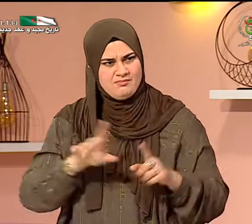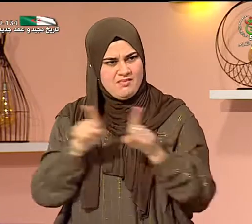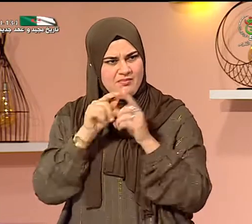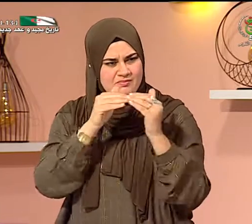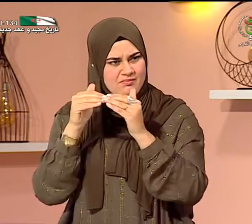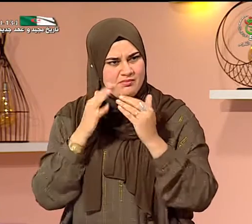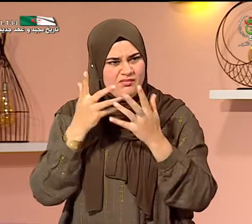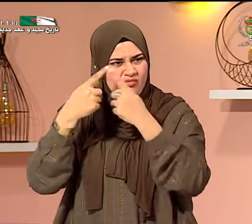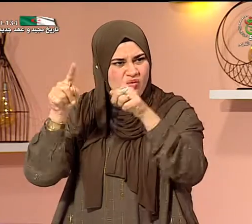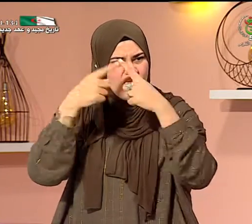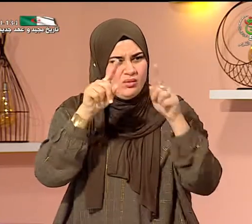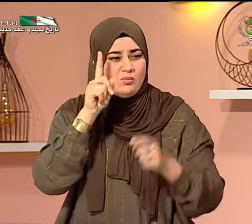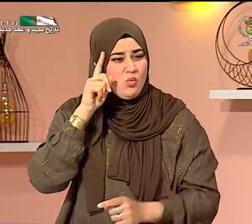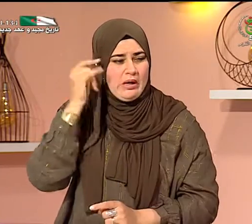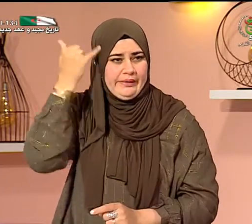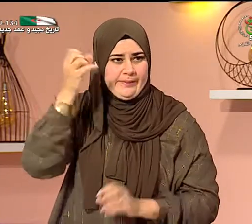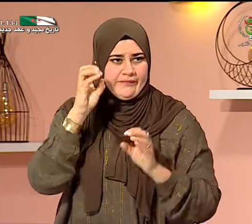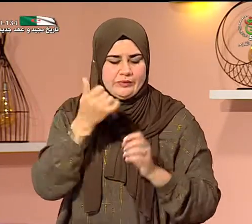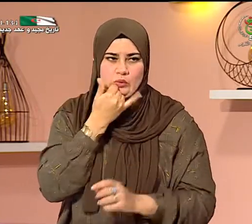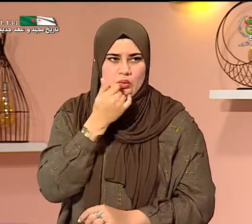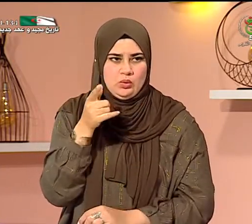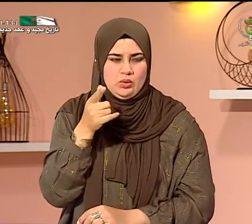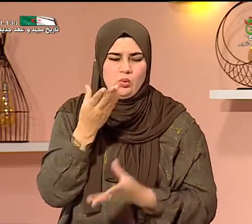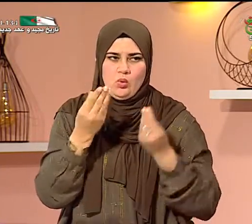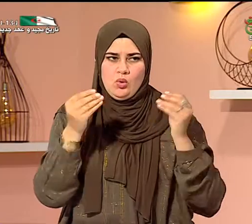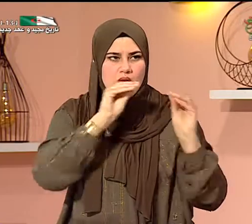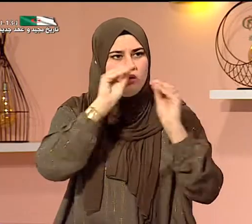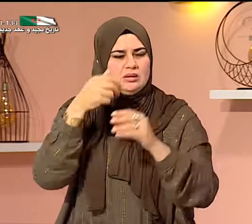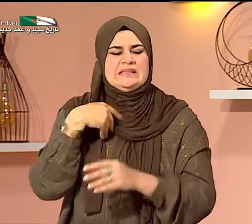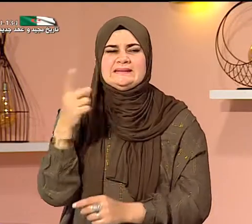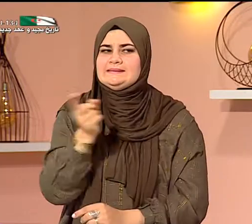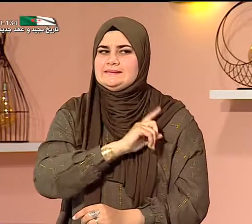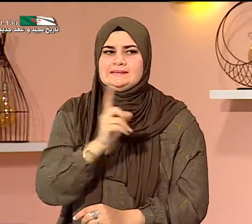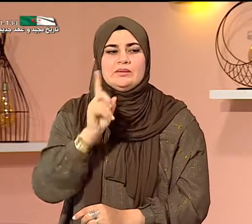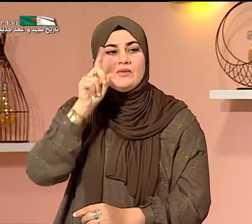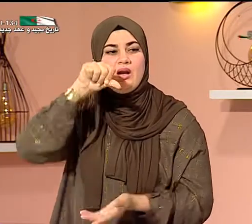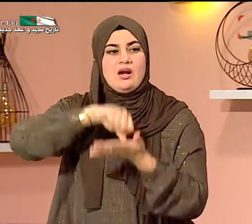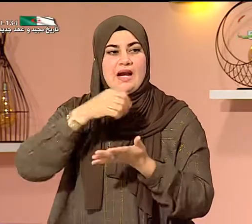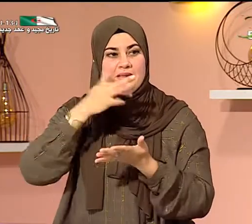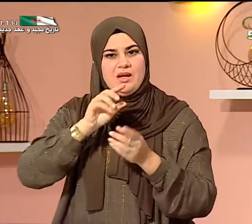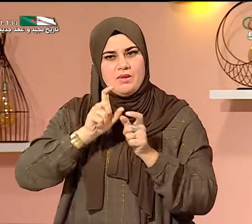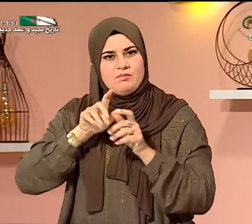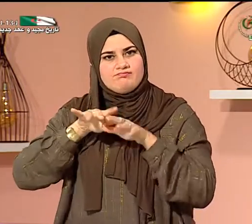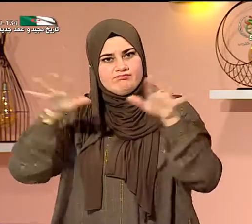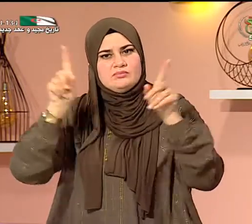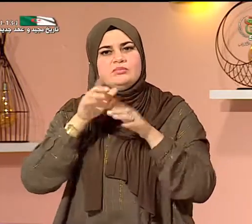وهران في ولاية أخرى ليست نفس اللغة الإشارية لأن الأساتدة يقومون باختراع لغة إشارية